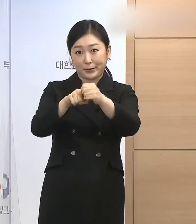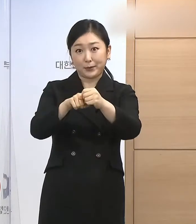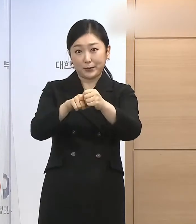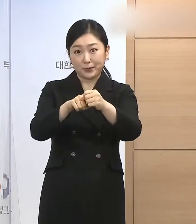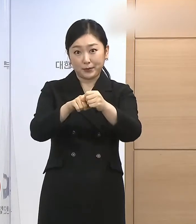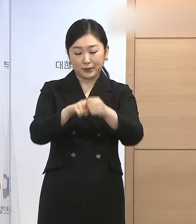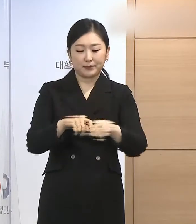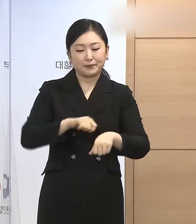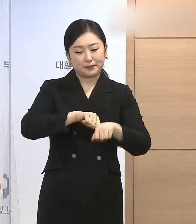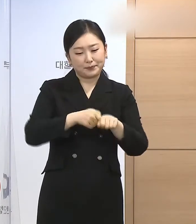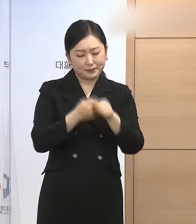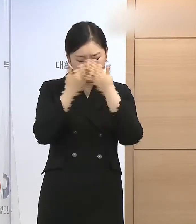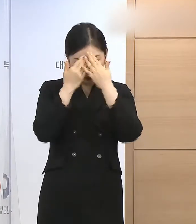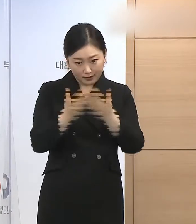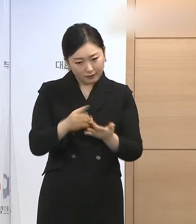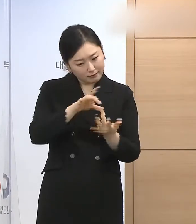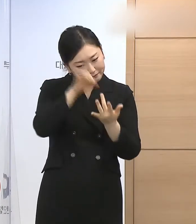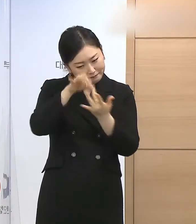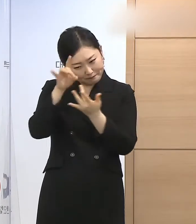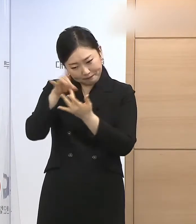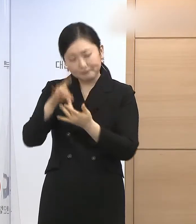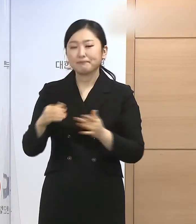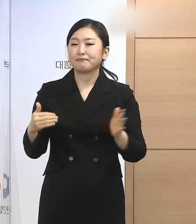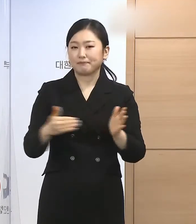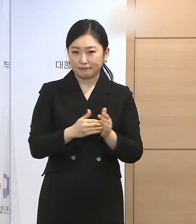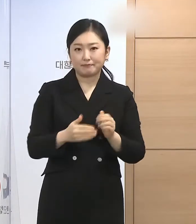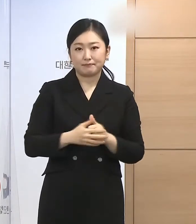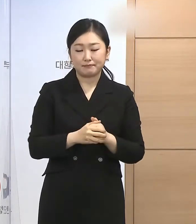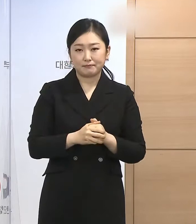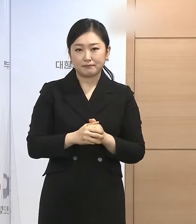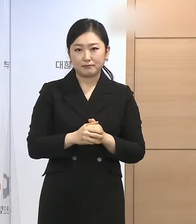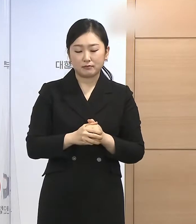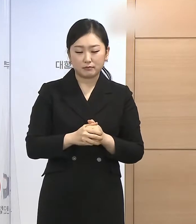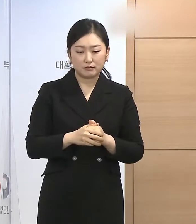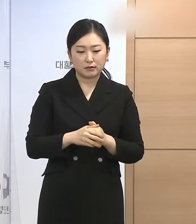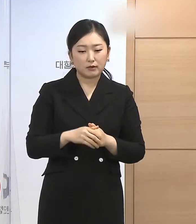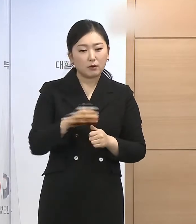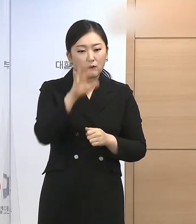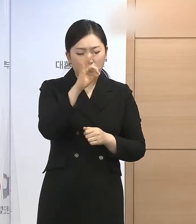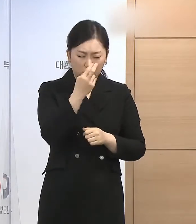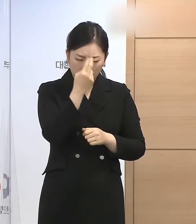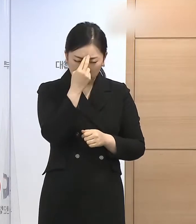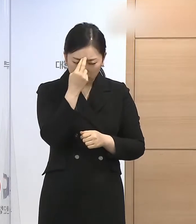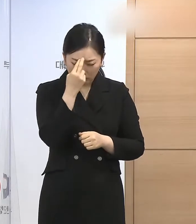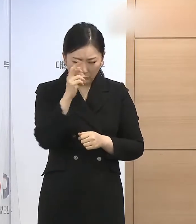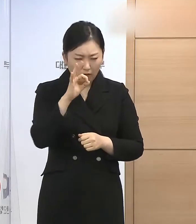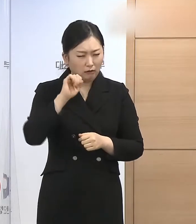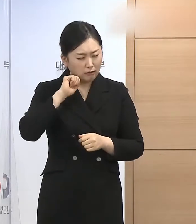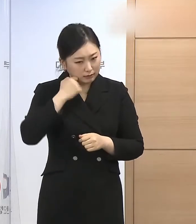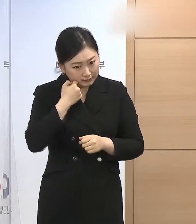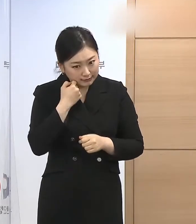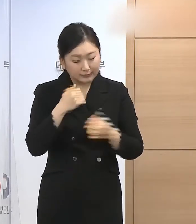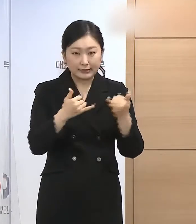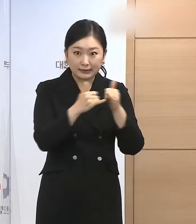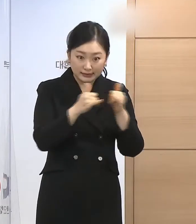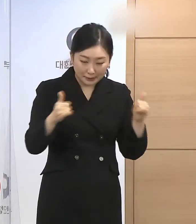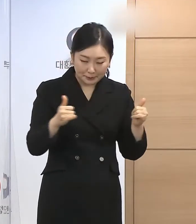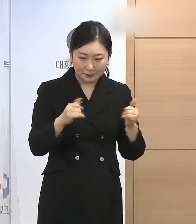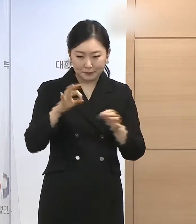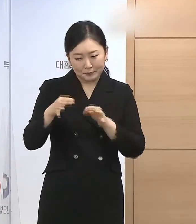대상자를 선정하였습니다. 일시적 자금난 등으로 인해 처벌받은 중소기업인이나 소상공인을